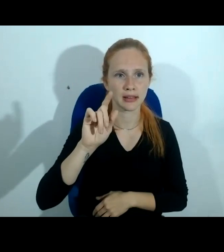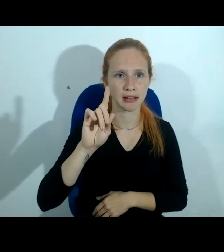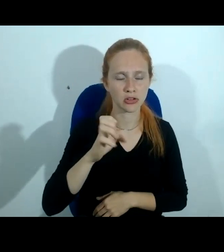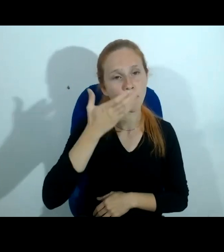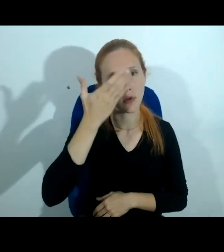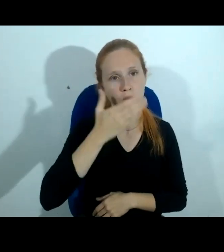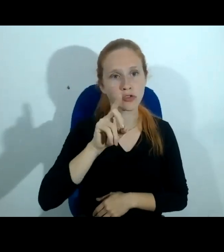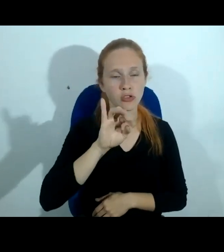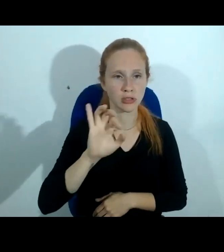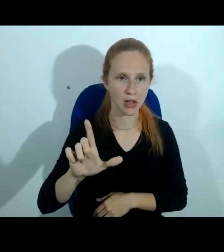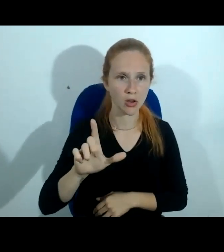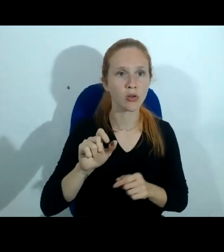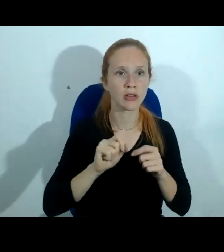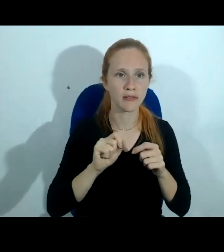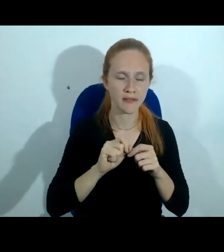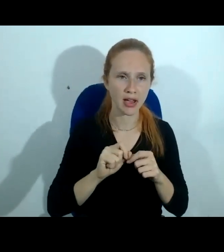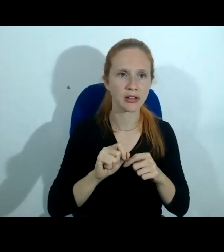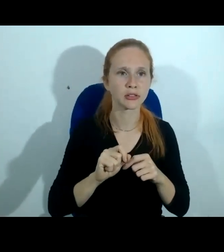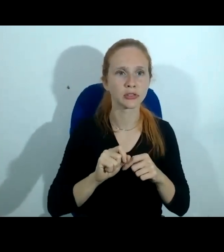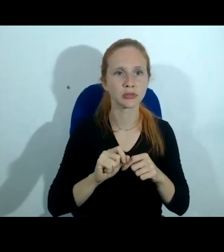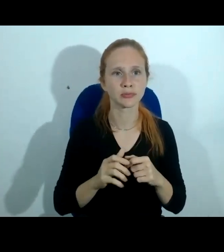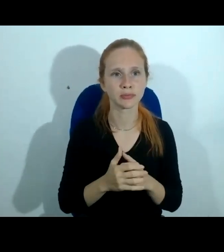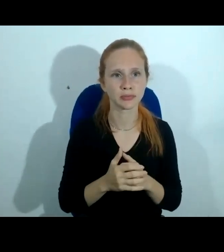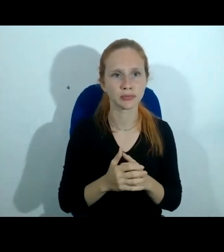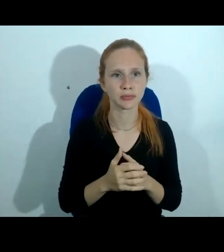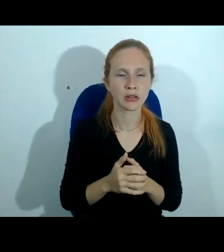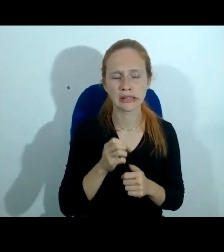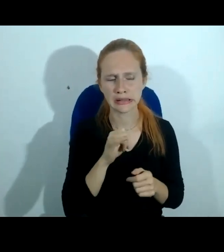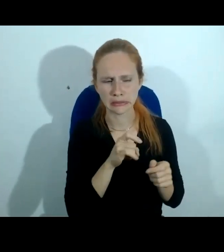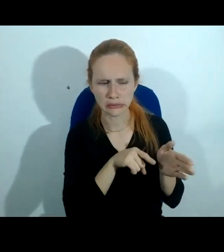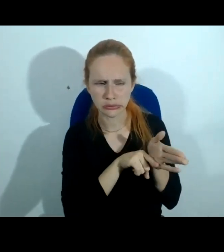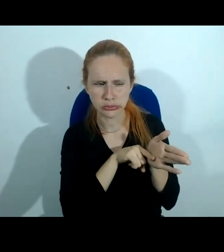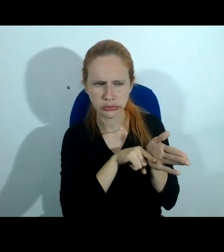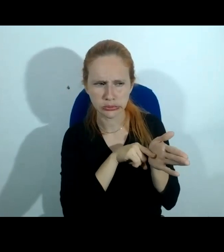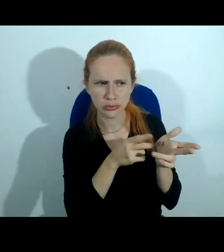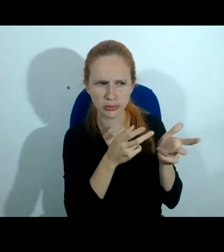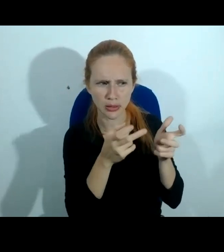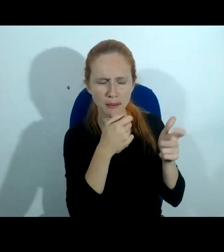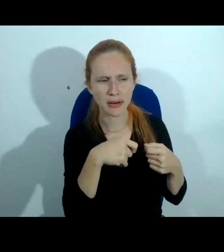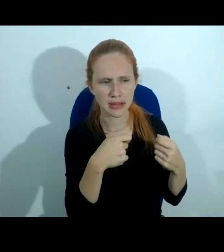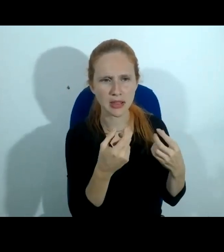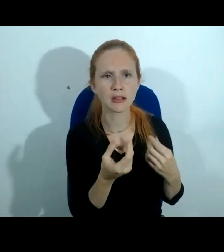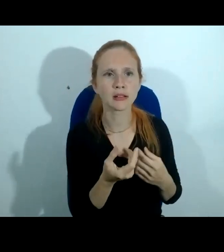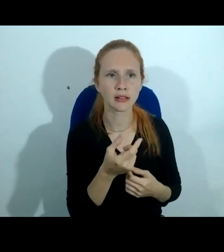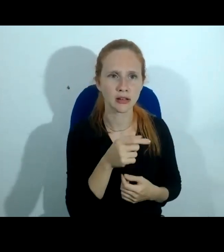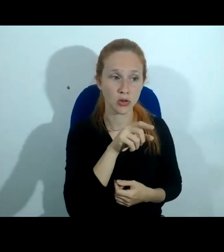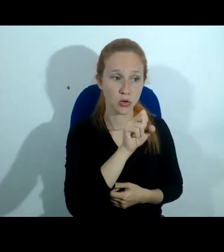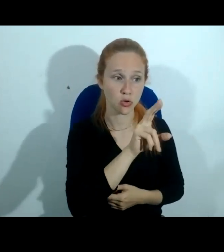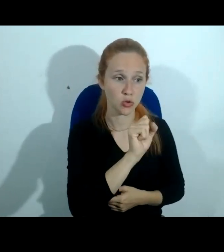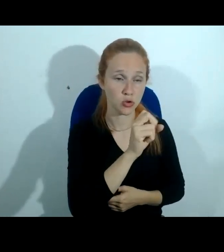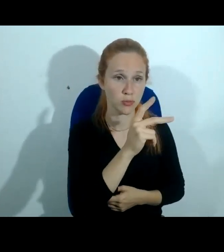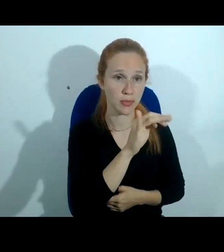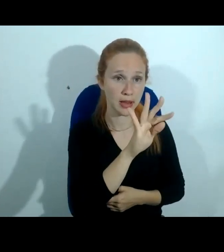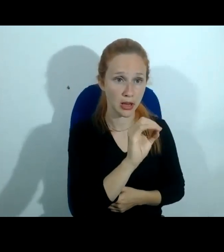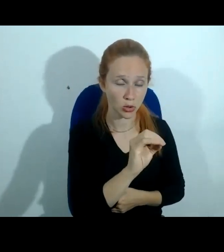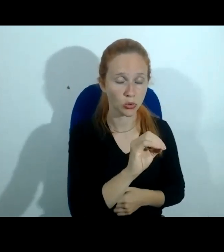produzida pelo Estado em face de um suspeito ela tem que ser auditável pelo suspeito pela defesa